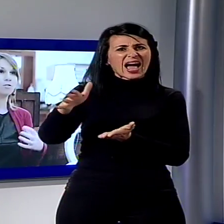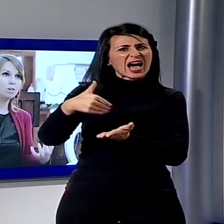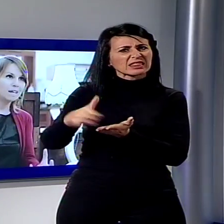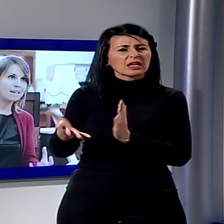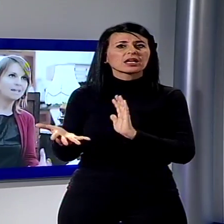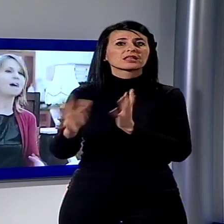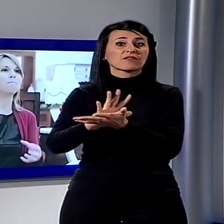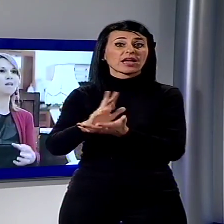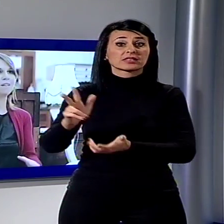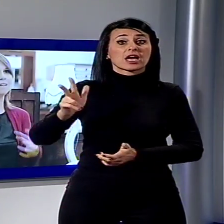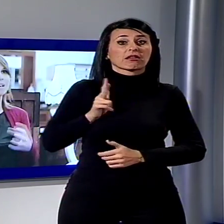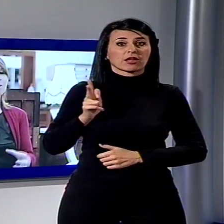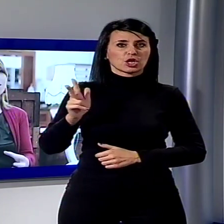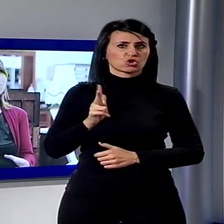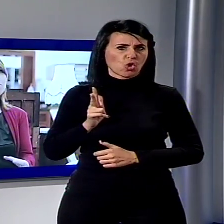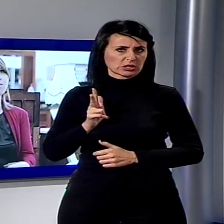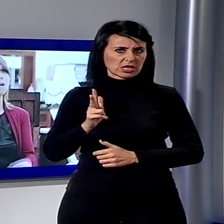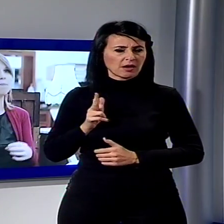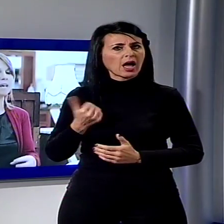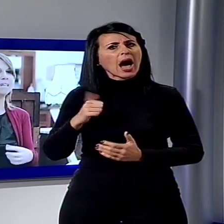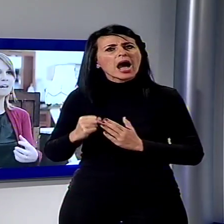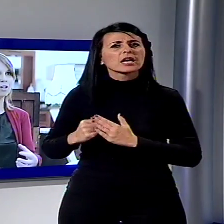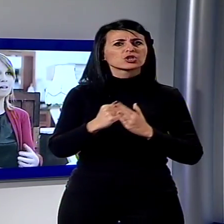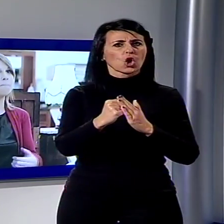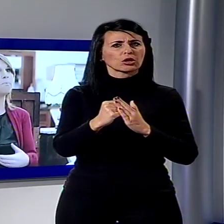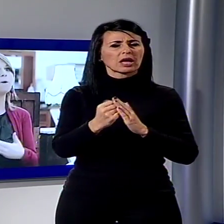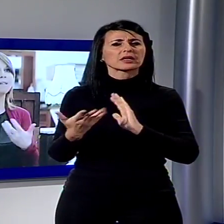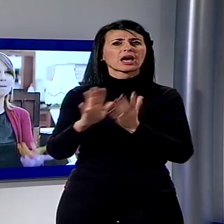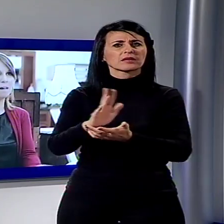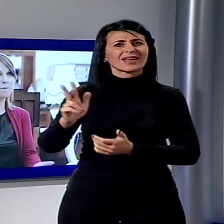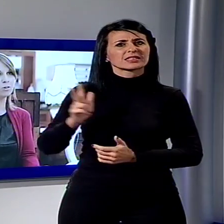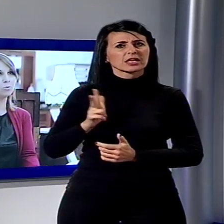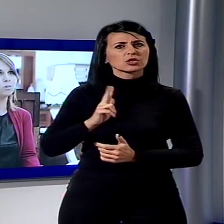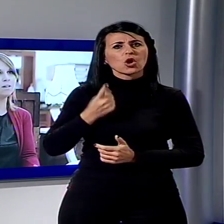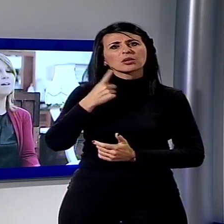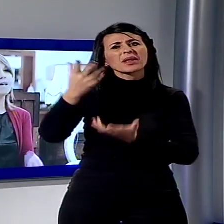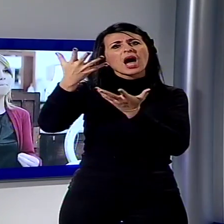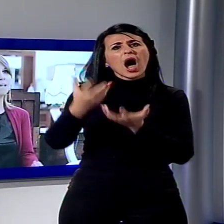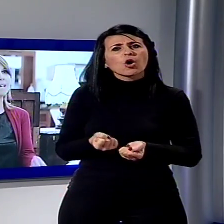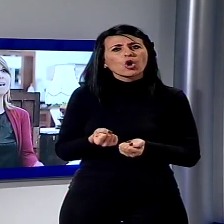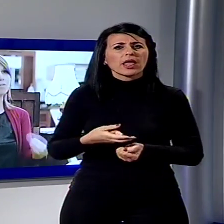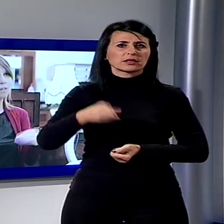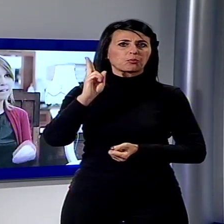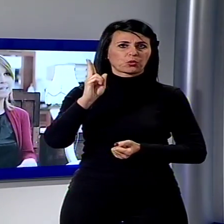solidarietà poteva diventare una risorsa per rendere la città più abitabile per tutti e perché la solidarietà